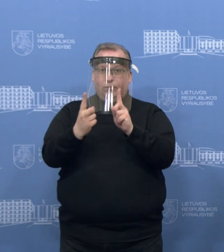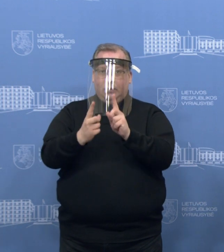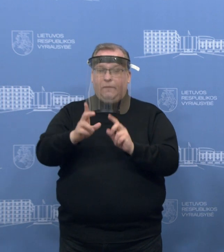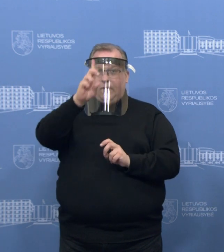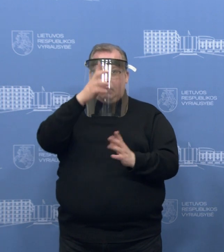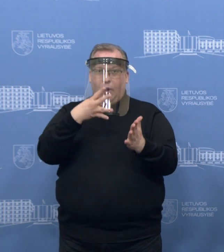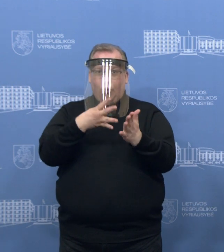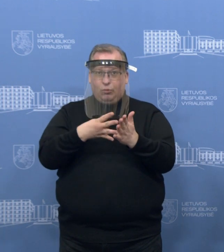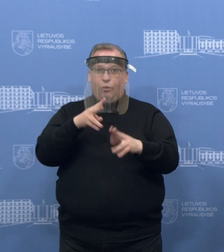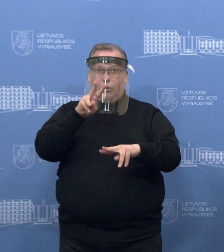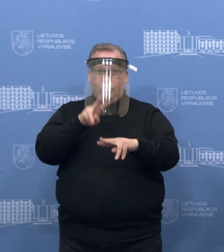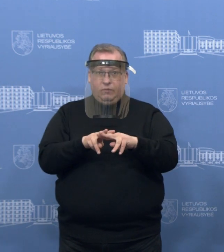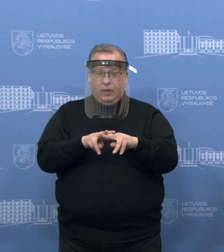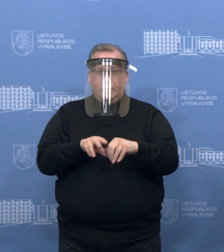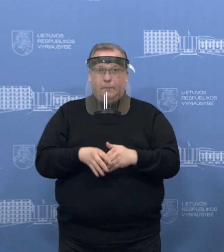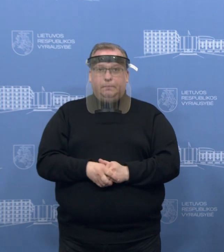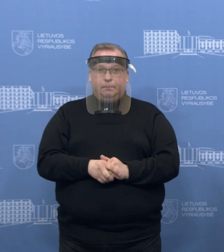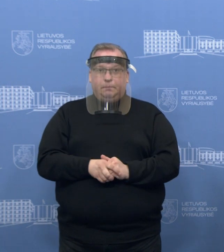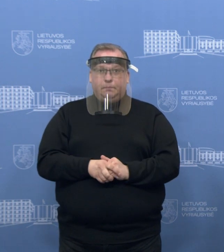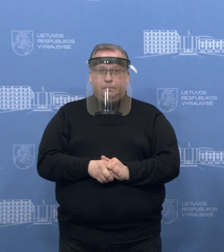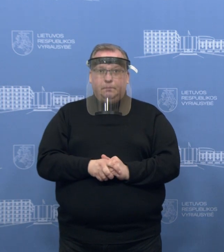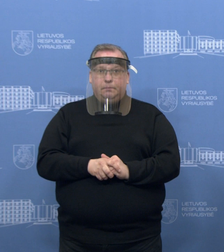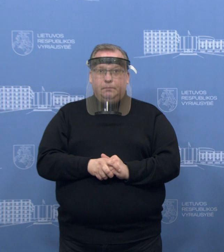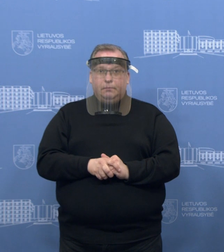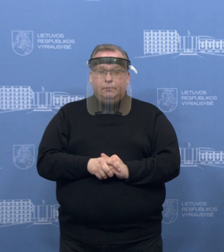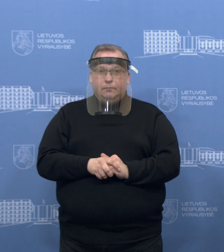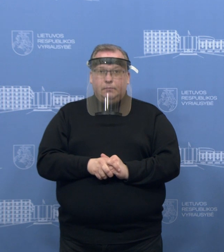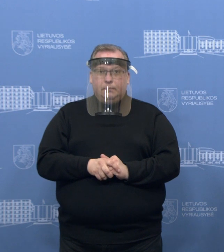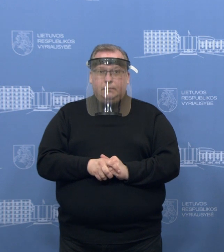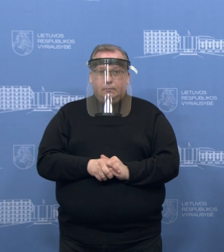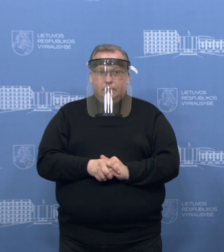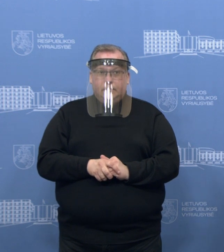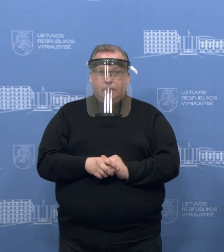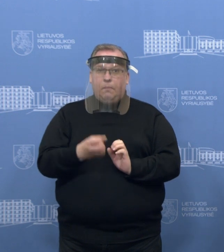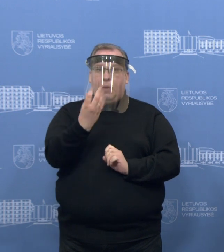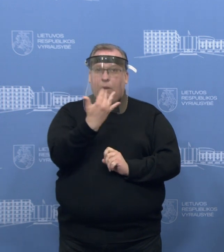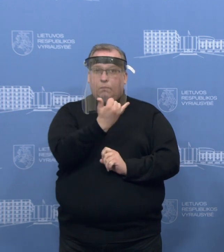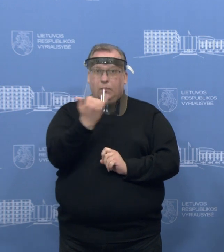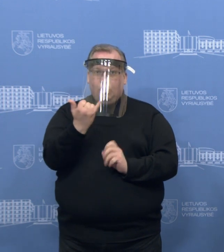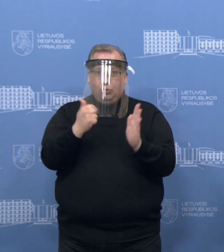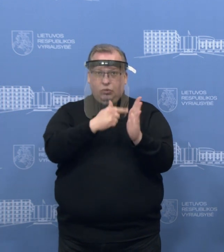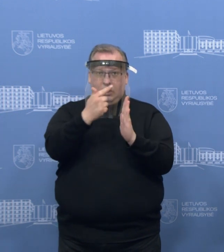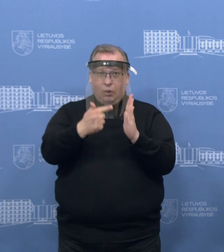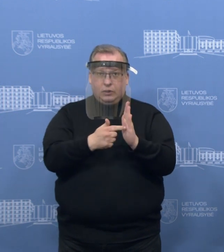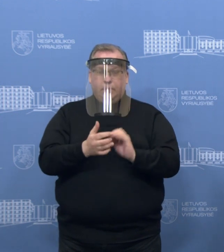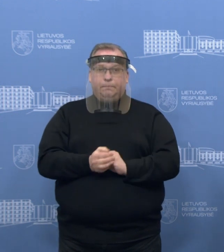valstybės kontrolės poziciją. Taip, Roberta Tracivičiūtė, 15 min. Prašau.